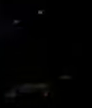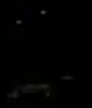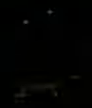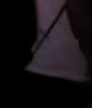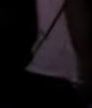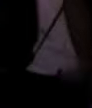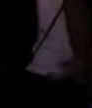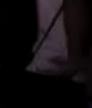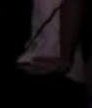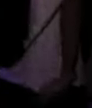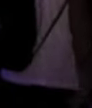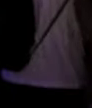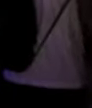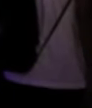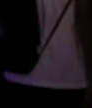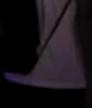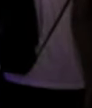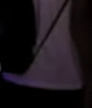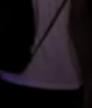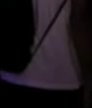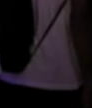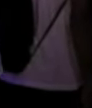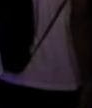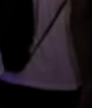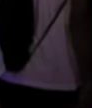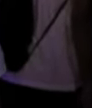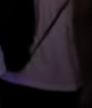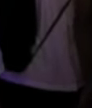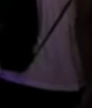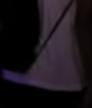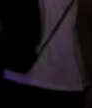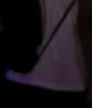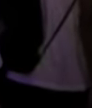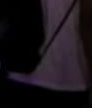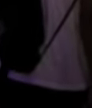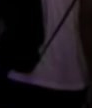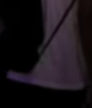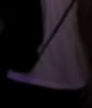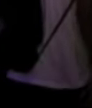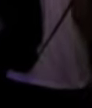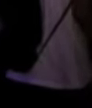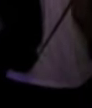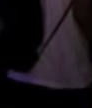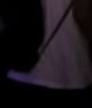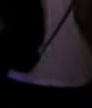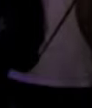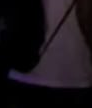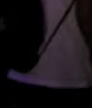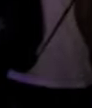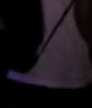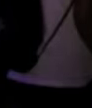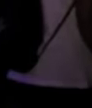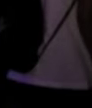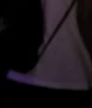Voz interpreta. Meu nome é Leonardo Castilho. Eu sou surdo. Eu tenho 25 anos.